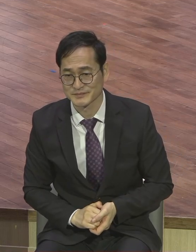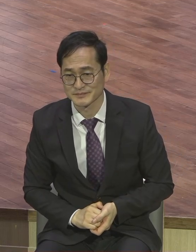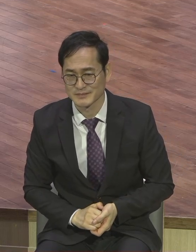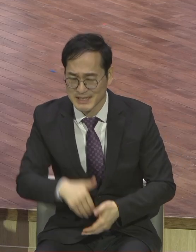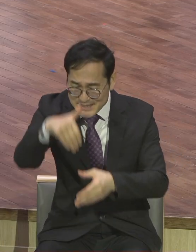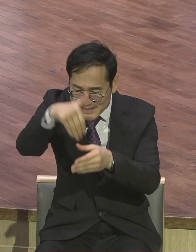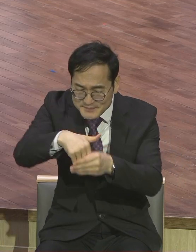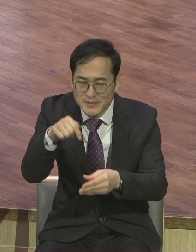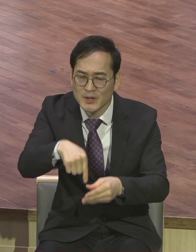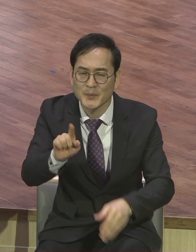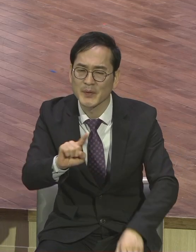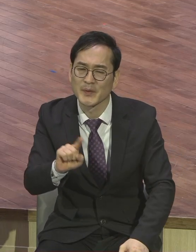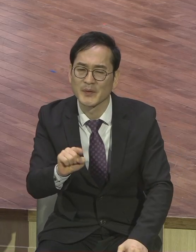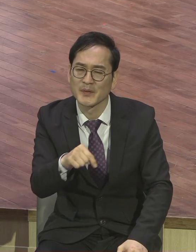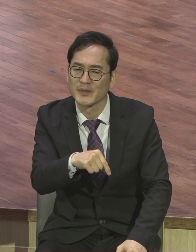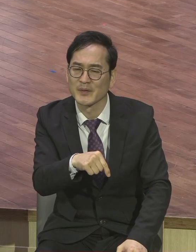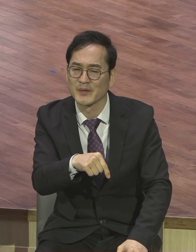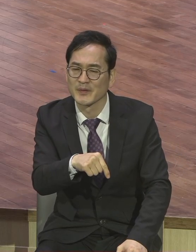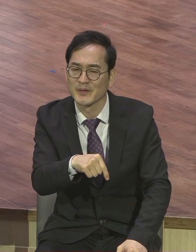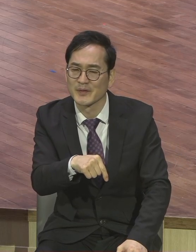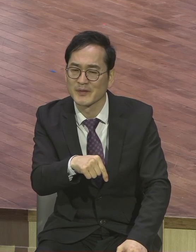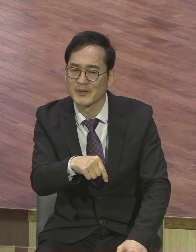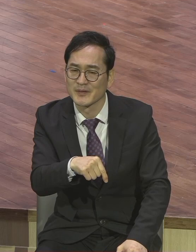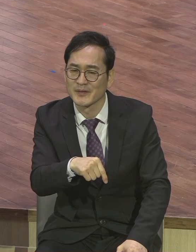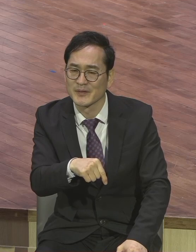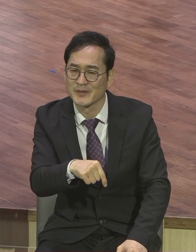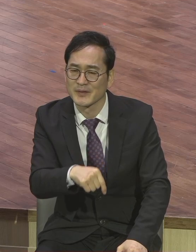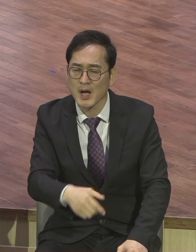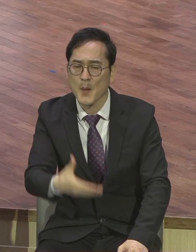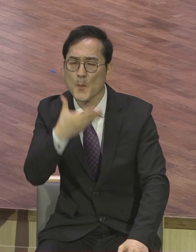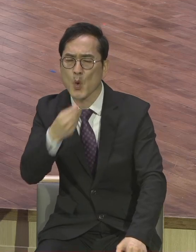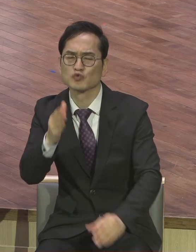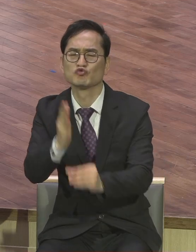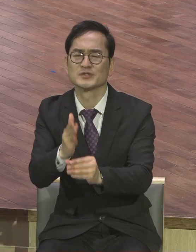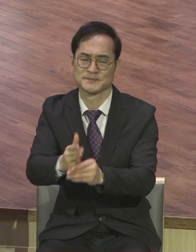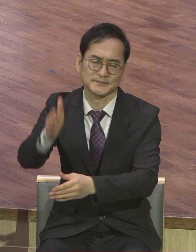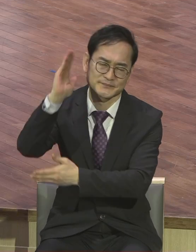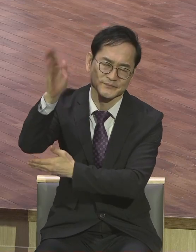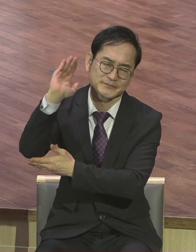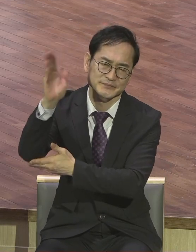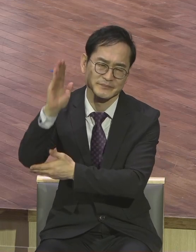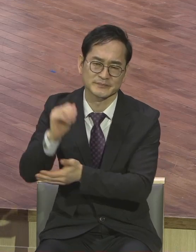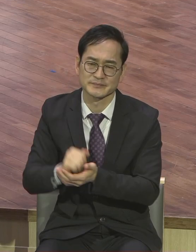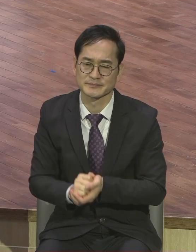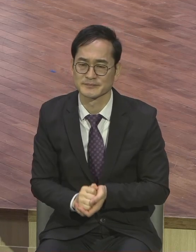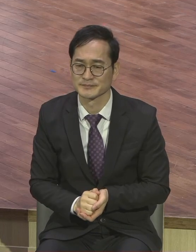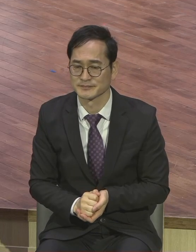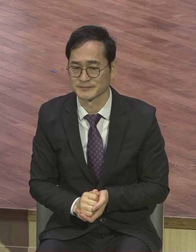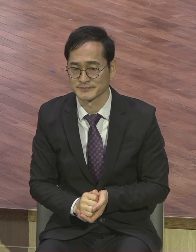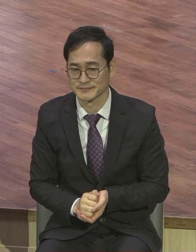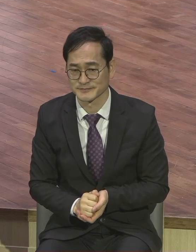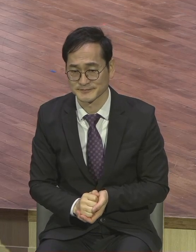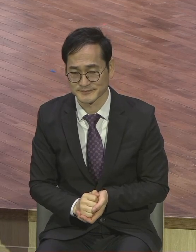기복주입니다. 기복주 자기 사람 사람 중심 중심 입니다. 입니다. 그걸 뭐라 그래요? 교회 안에서